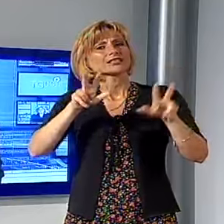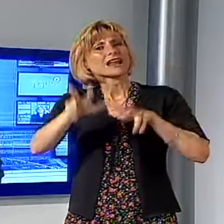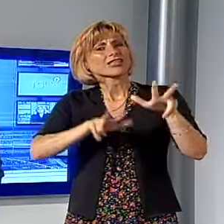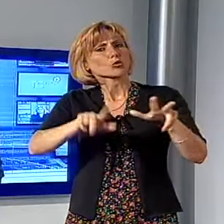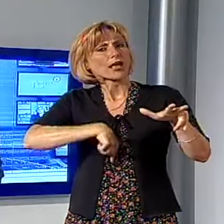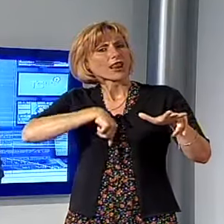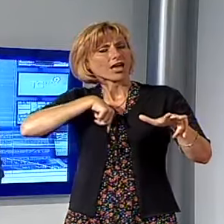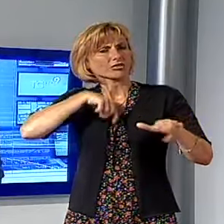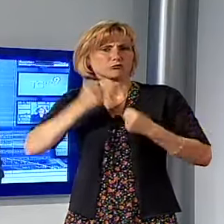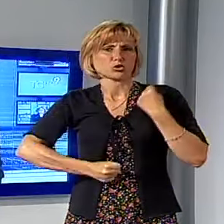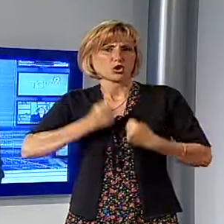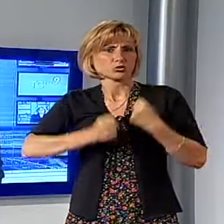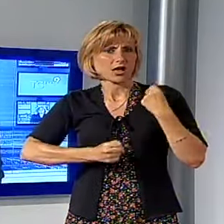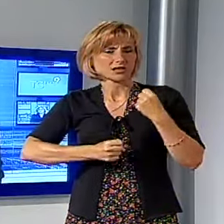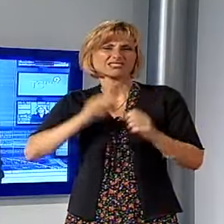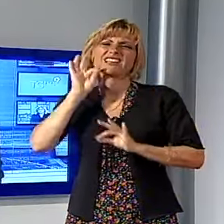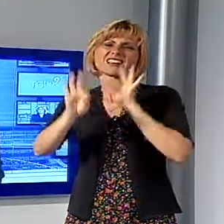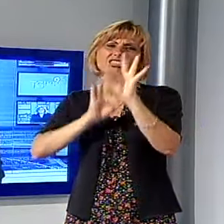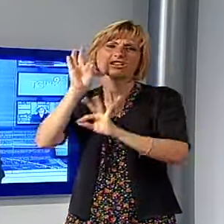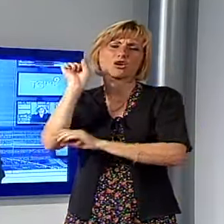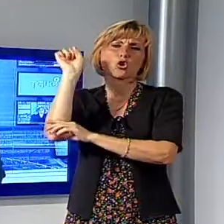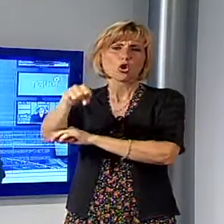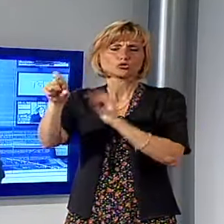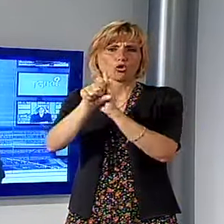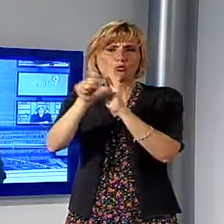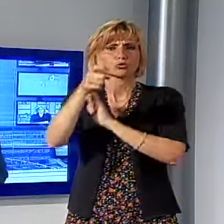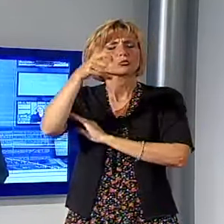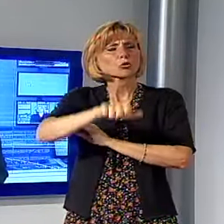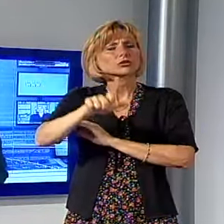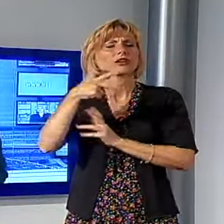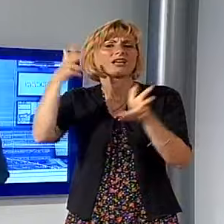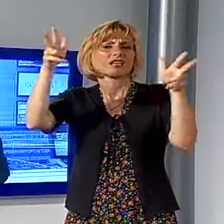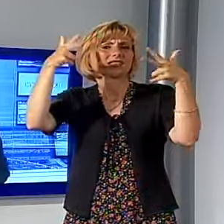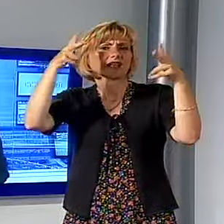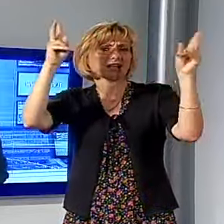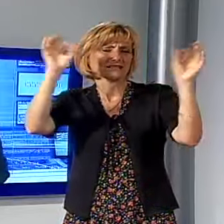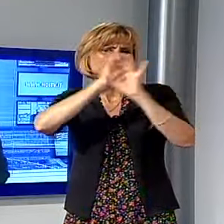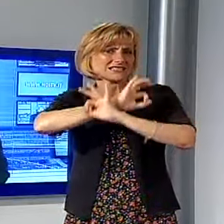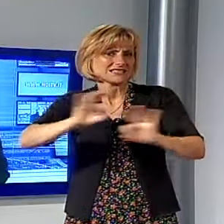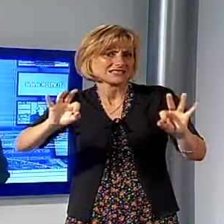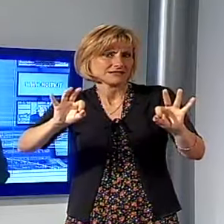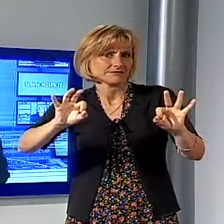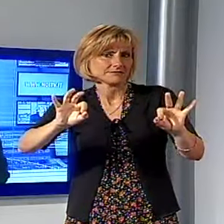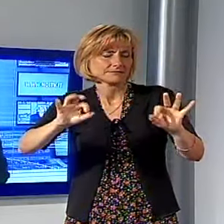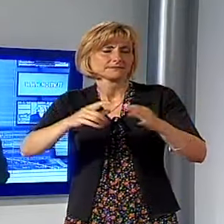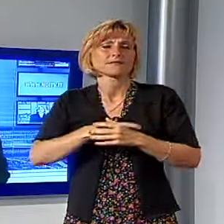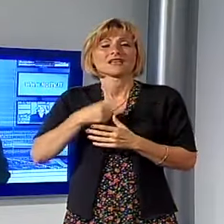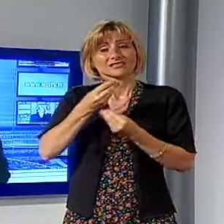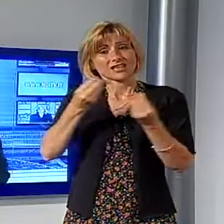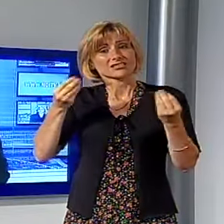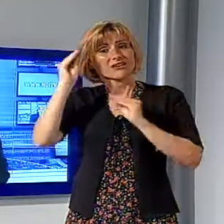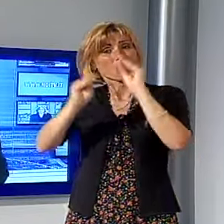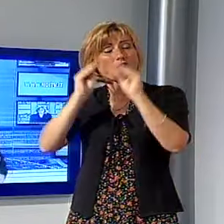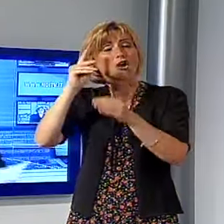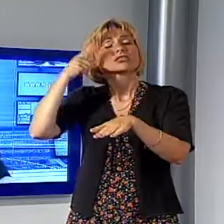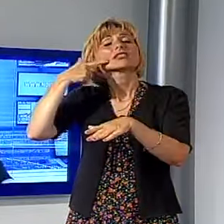critiche nei confronti del comune per non aver provveduto ancora ad installare le telecamere di sorveglianza che più volte sono state